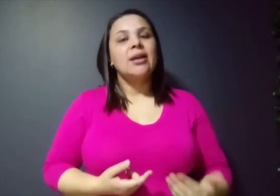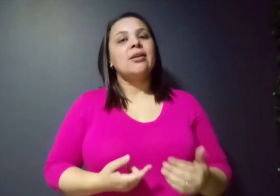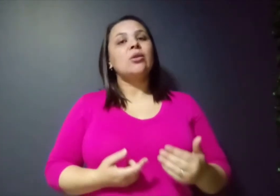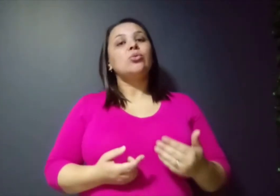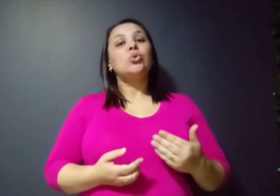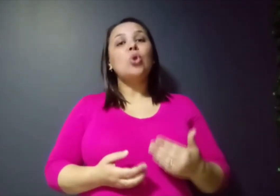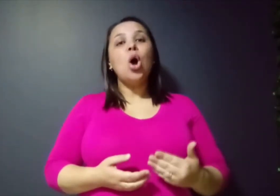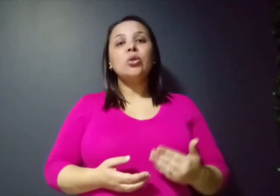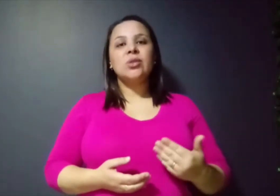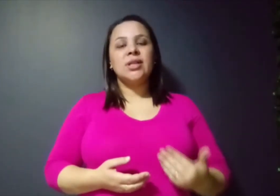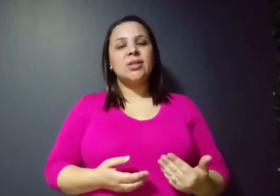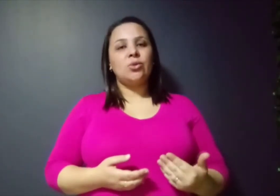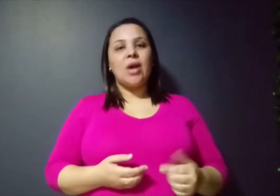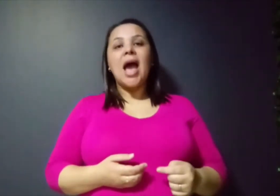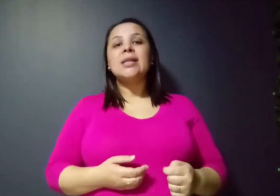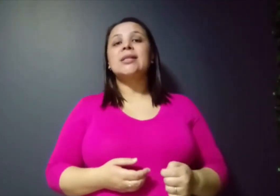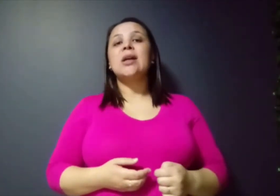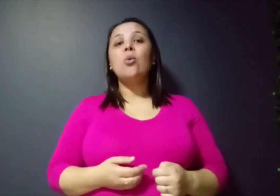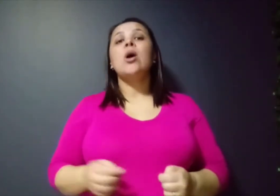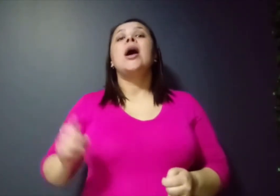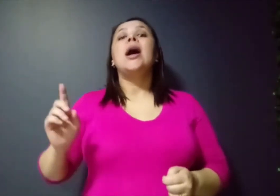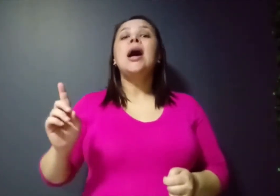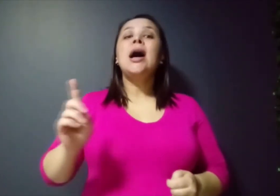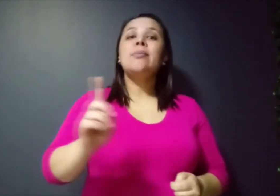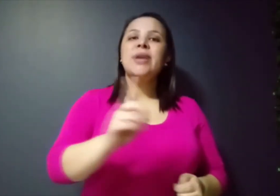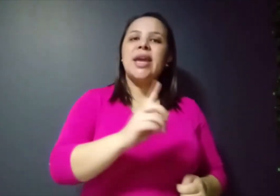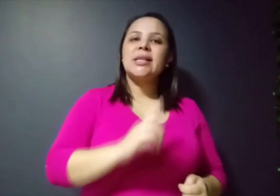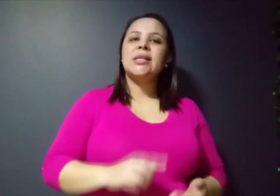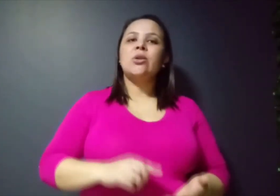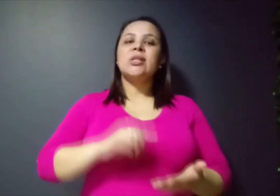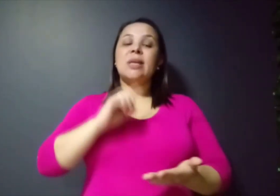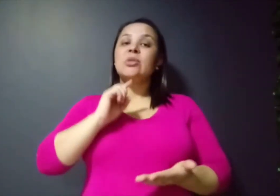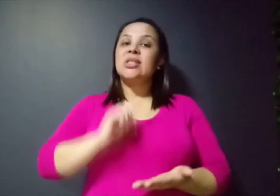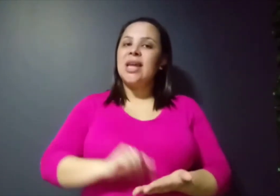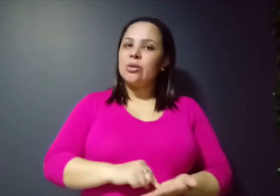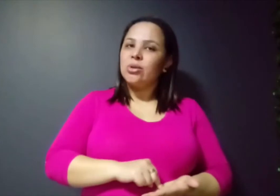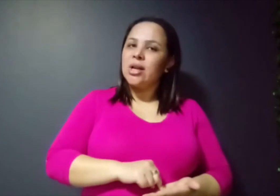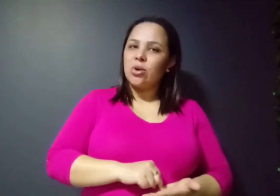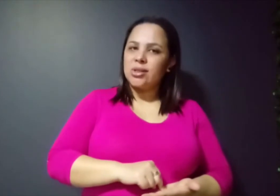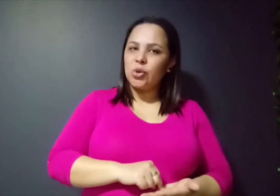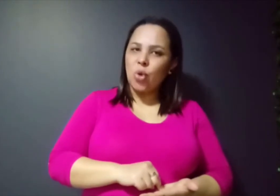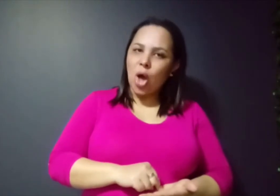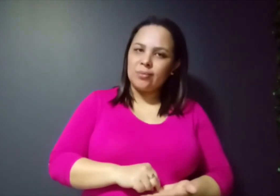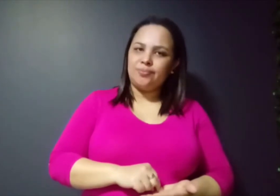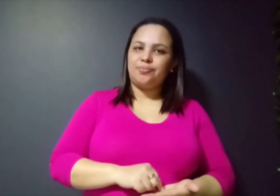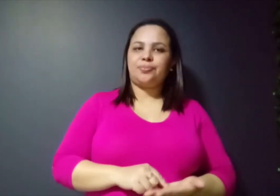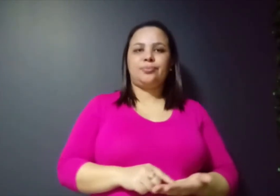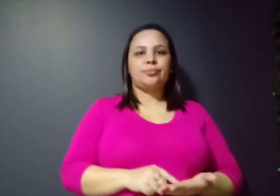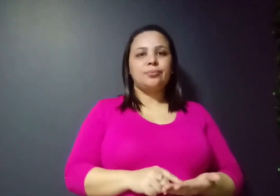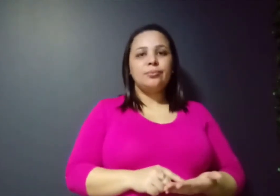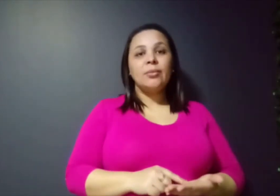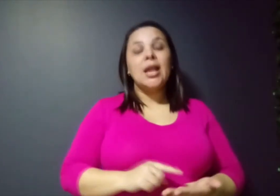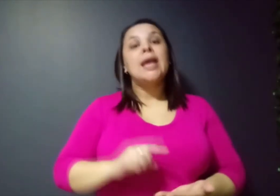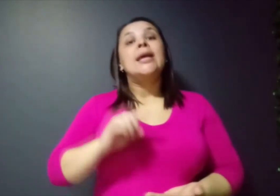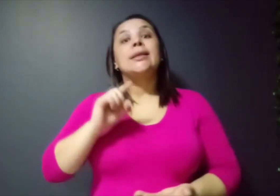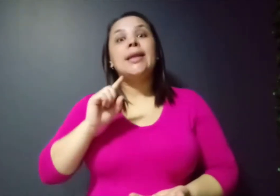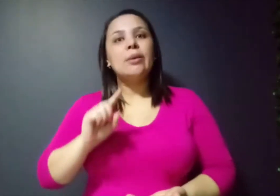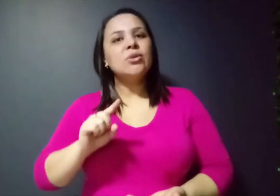então todos esses lugares são ambientes que nós temos dentro da nossa escola. Temos